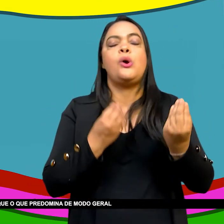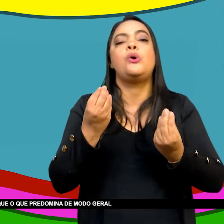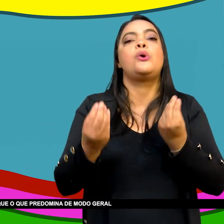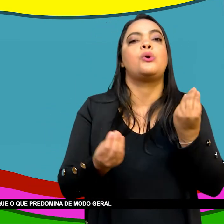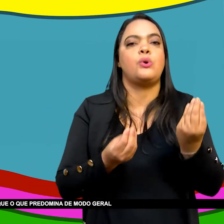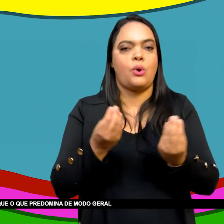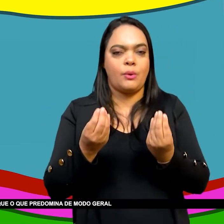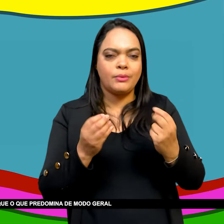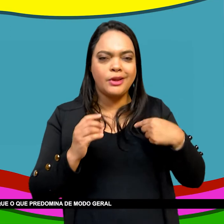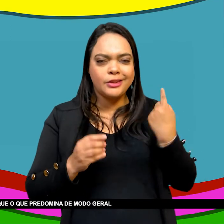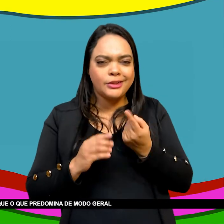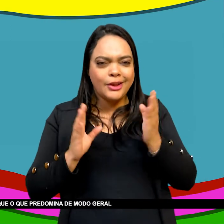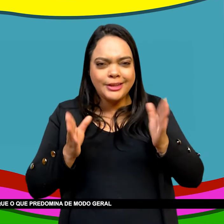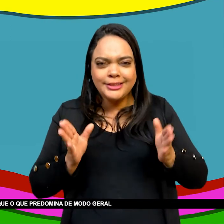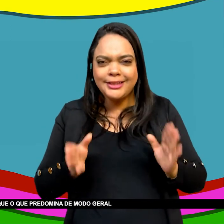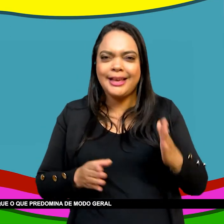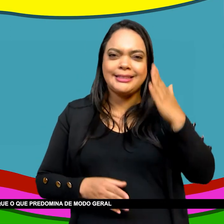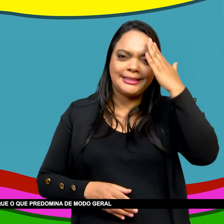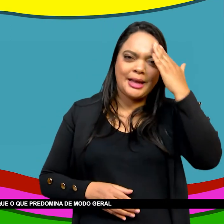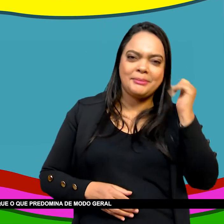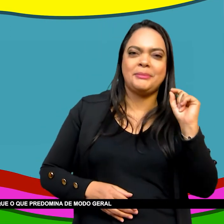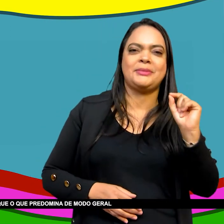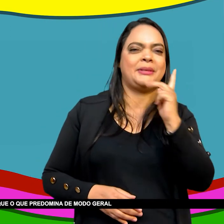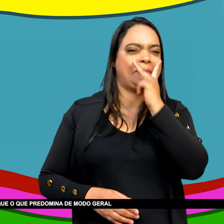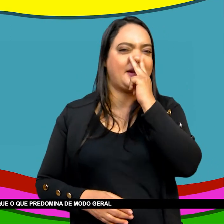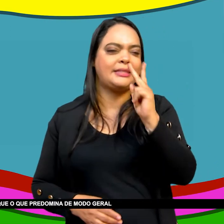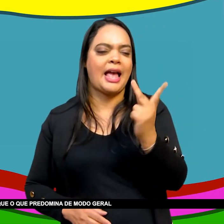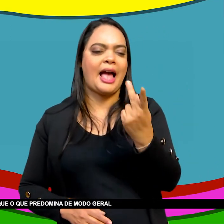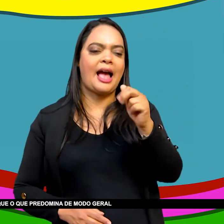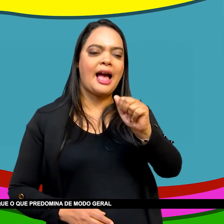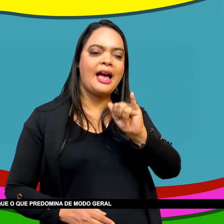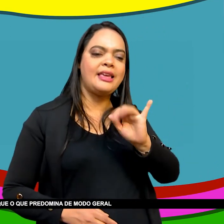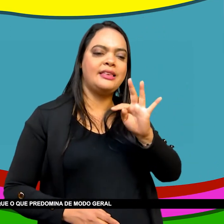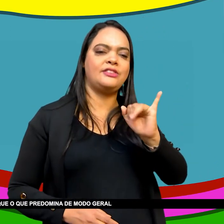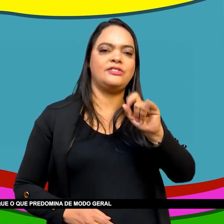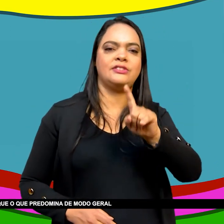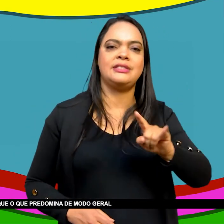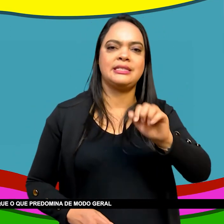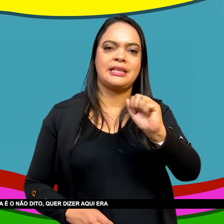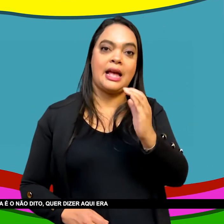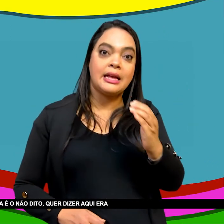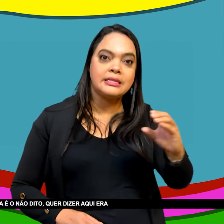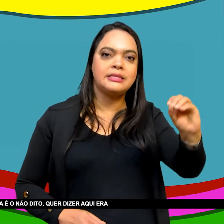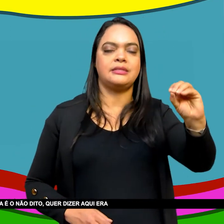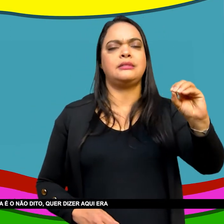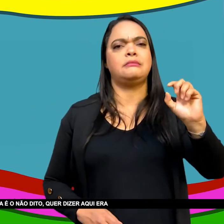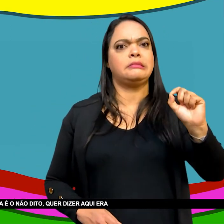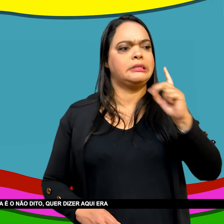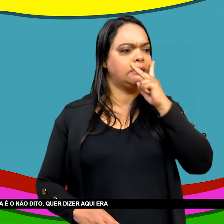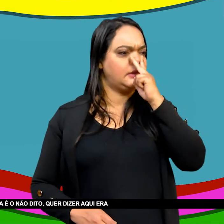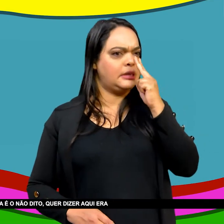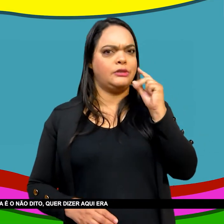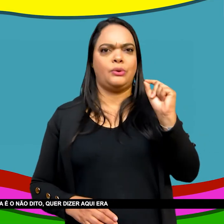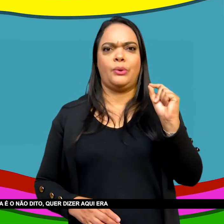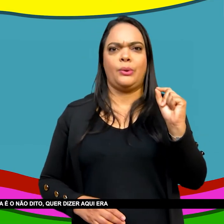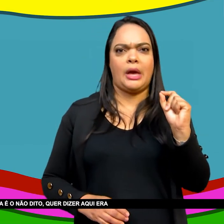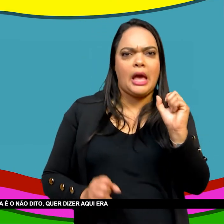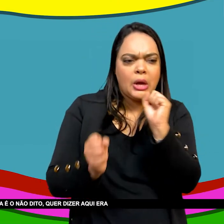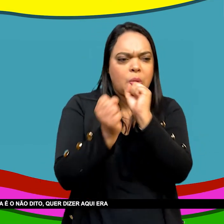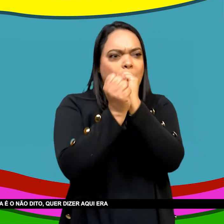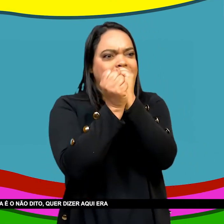bloqueio Um bloqueio invisível Porque o que predomina De modo geral Na memória histórica